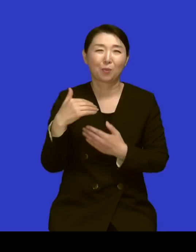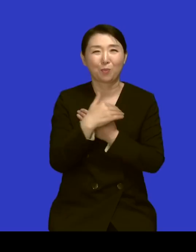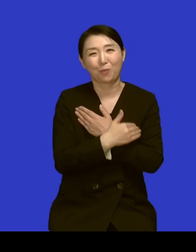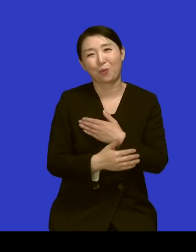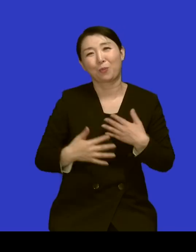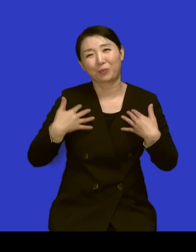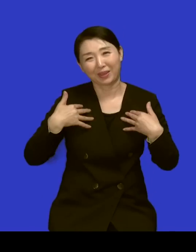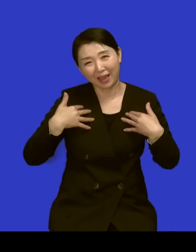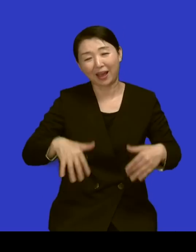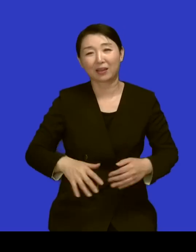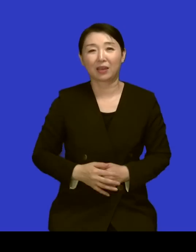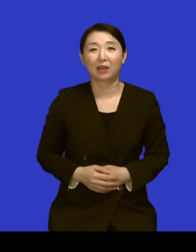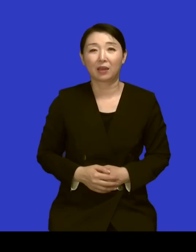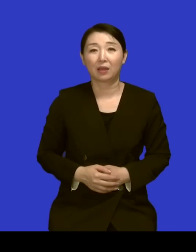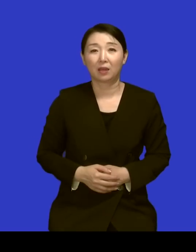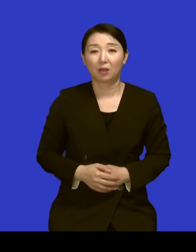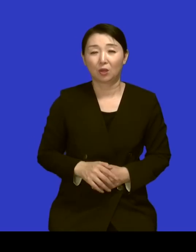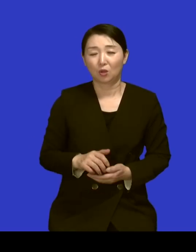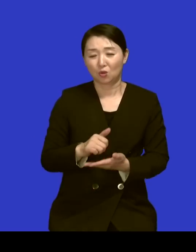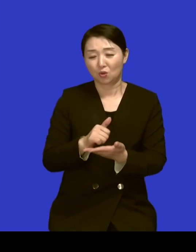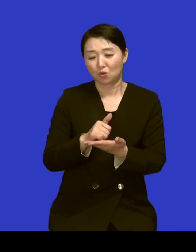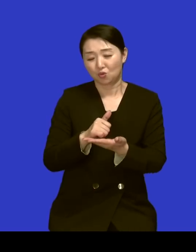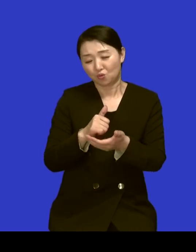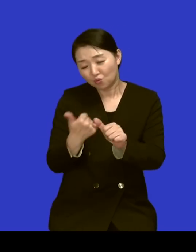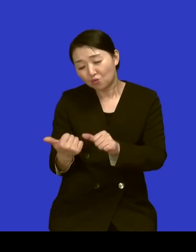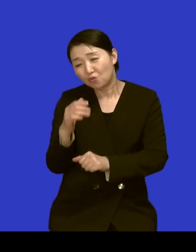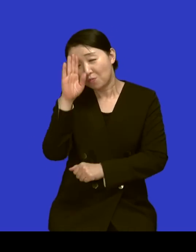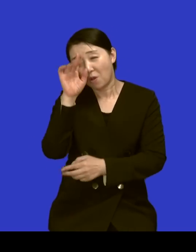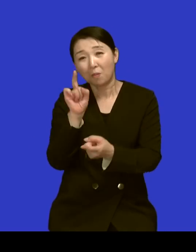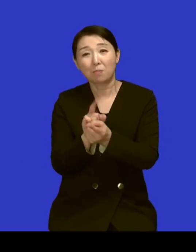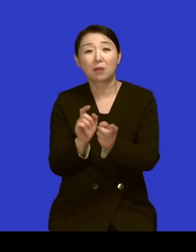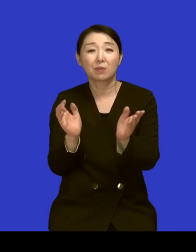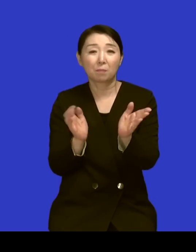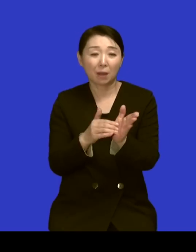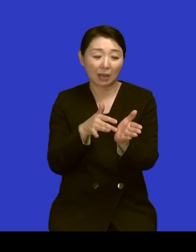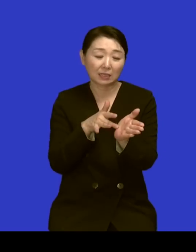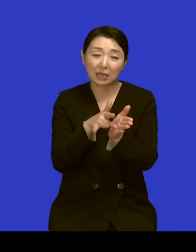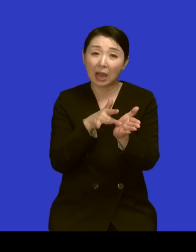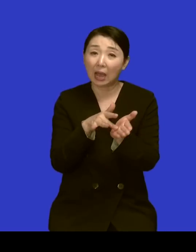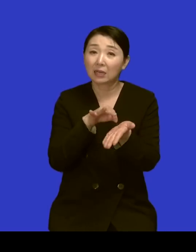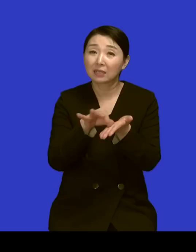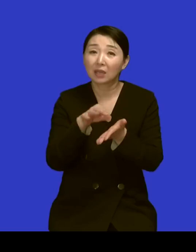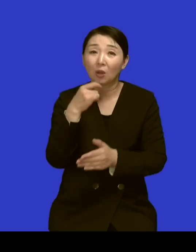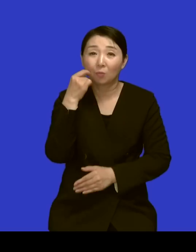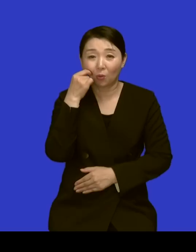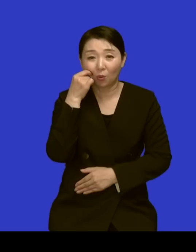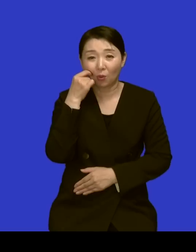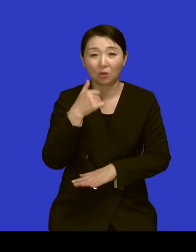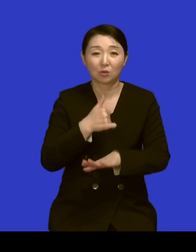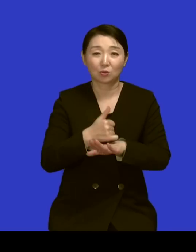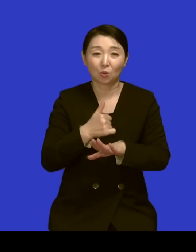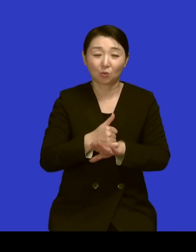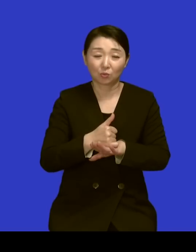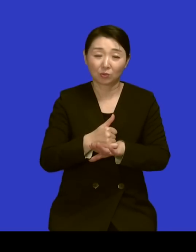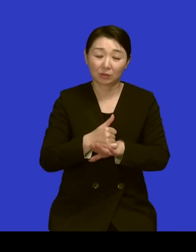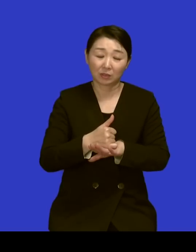이제 죽을 병에 걸리셨는데 무슨 약도 못 쓰는 거예요 그러니까 옛날에 사람 살점을 떼어먹이면